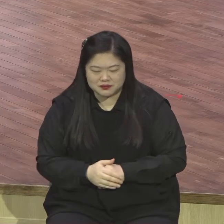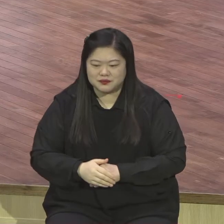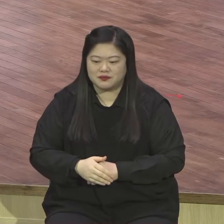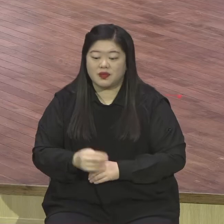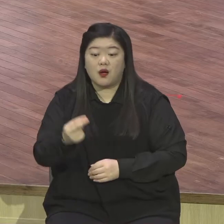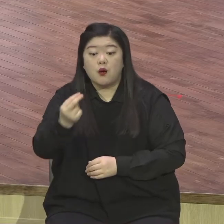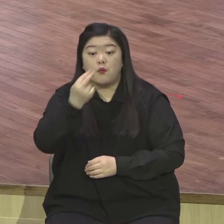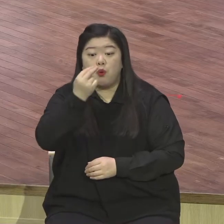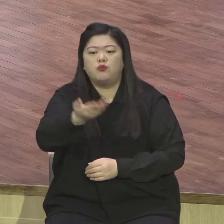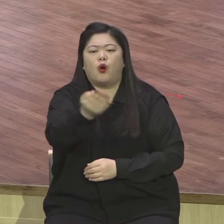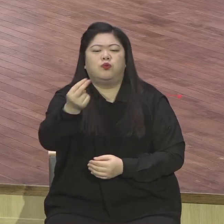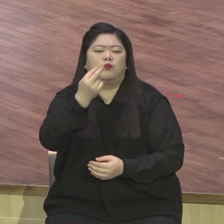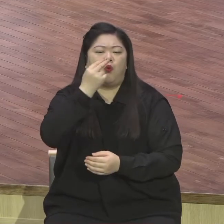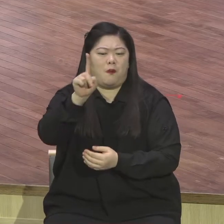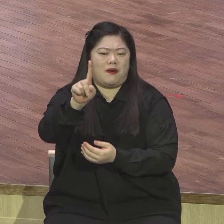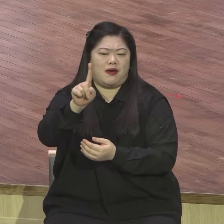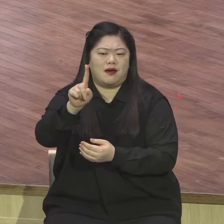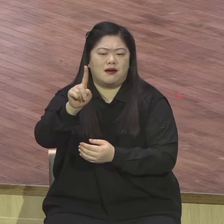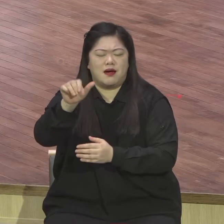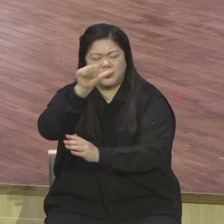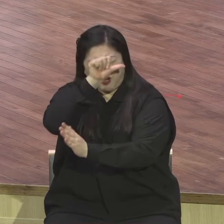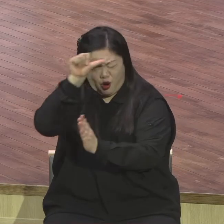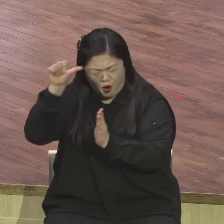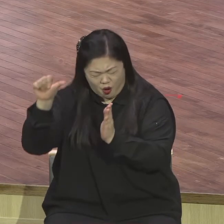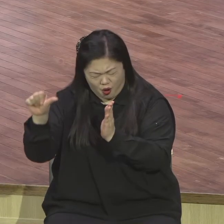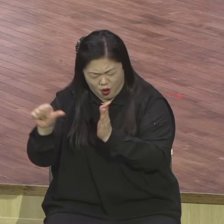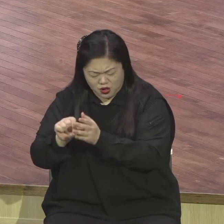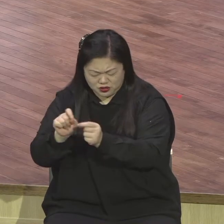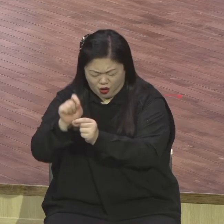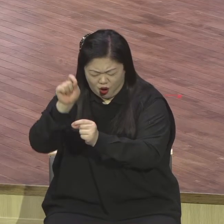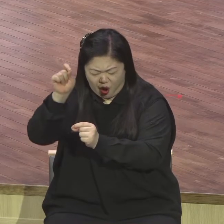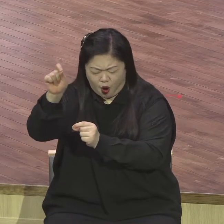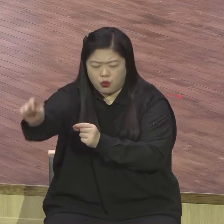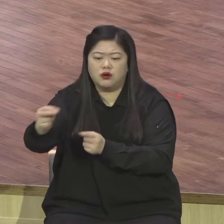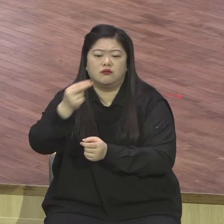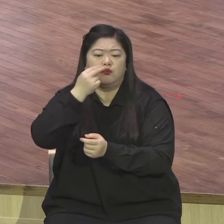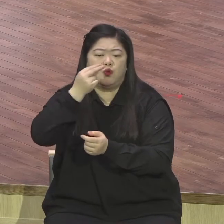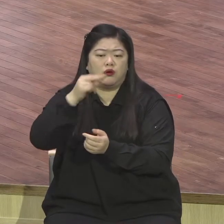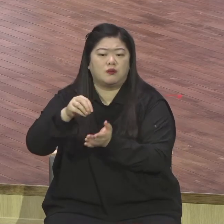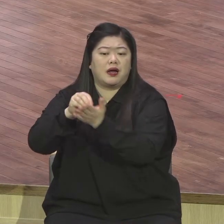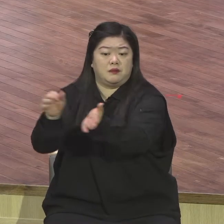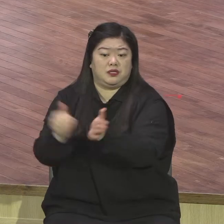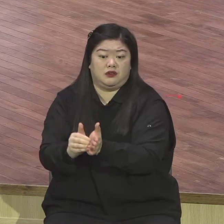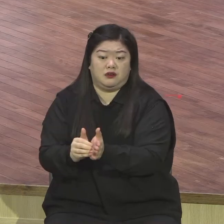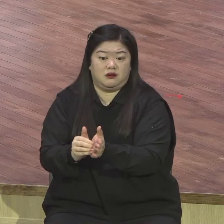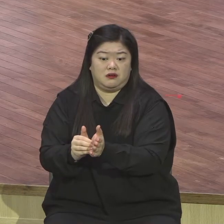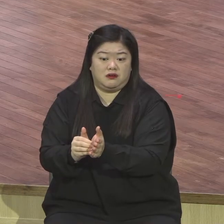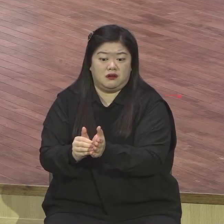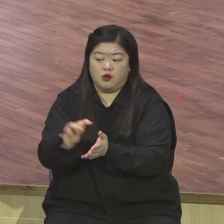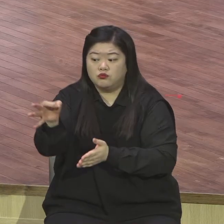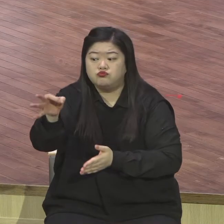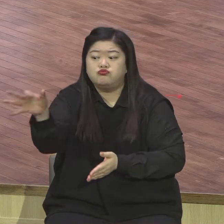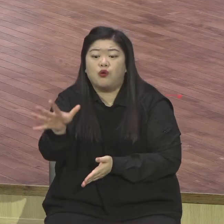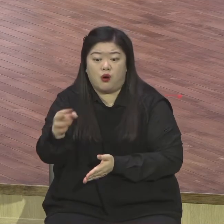있다 영원보험 영원히 보장된 인생이란 말이에요 영원히